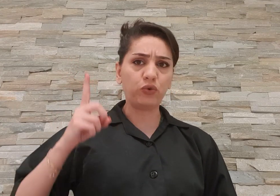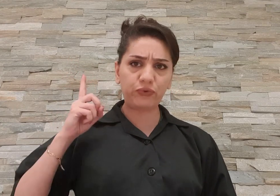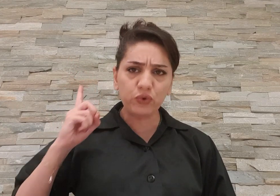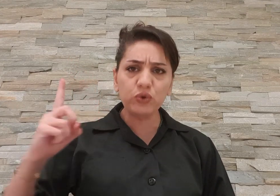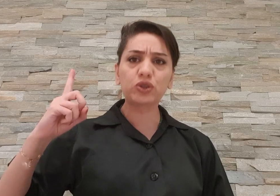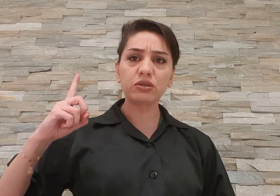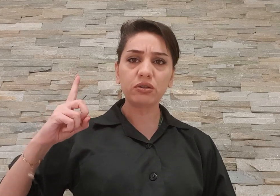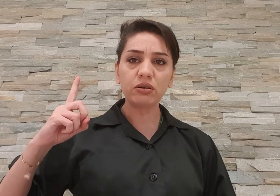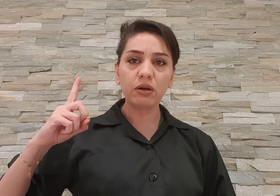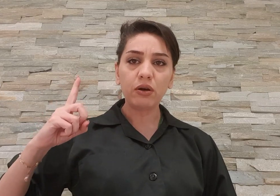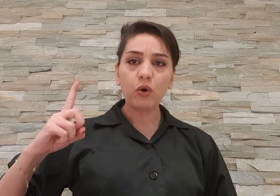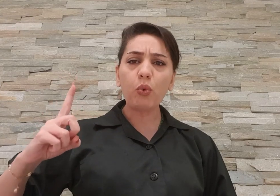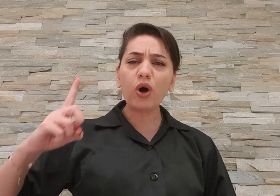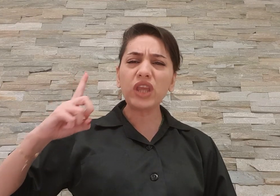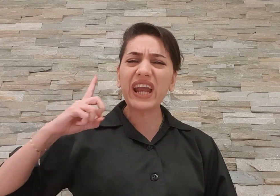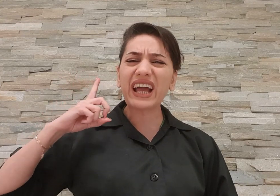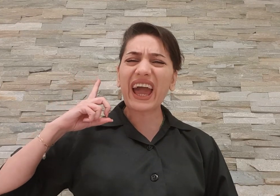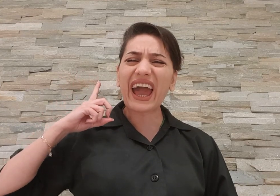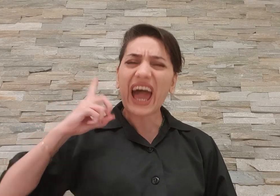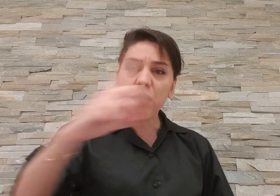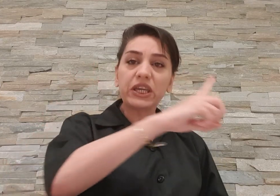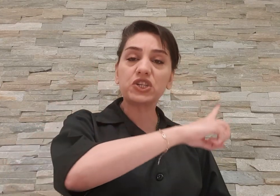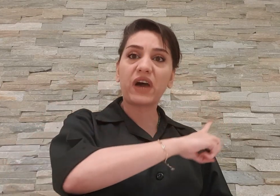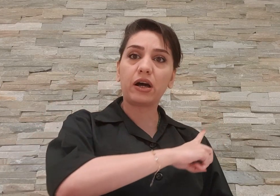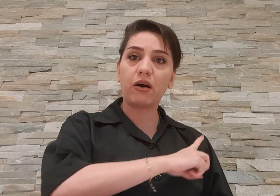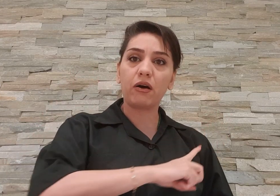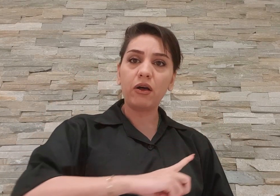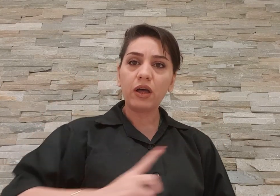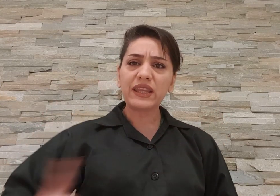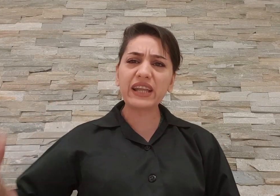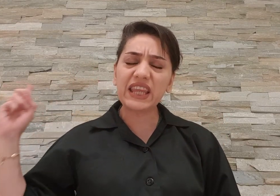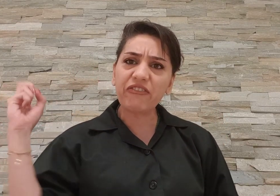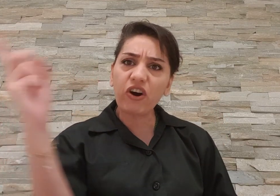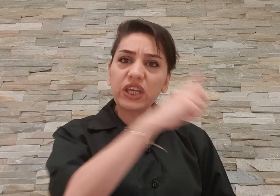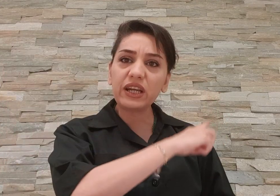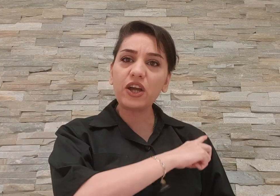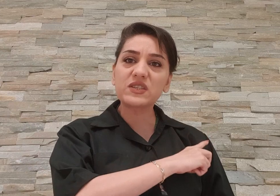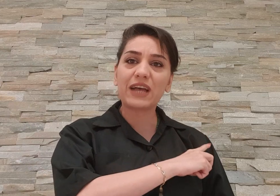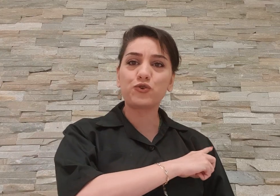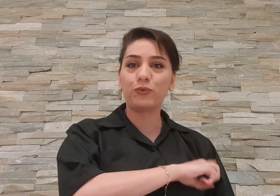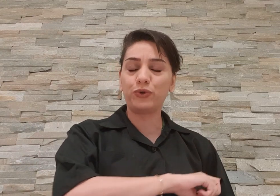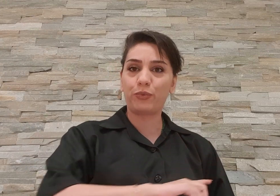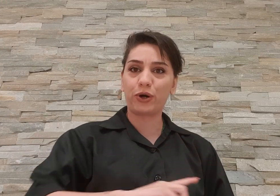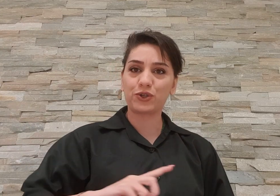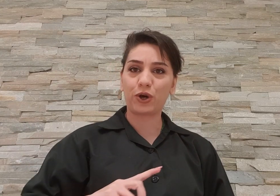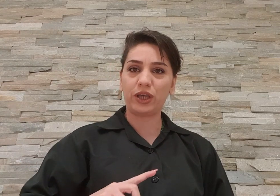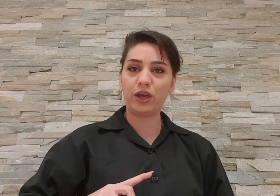نفوز ما در قلیب کشورها در دفاتر ریاست جمهوری و پادشاهی